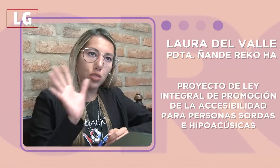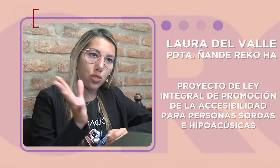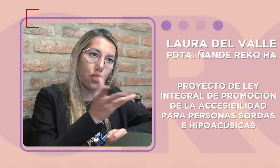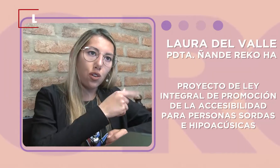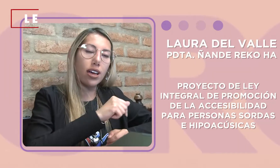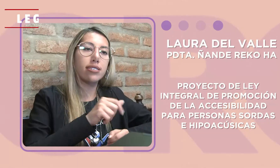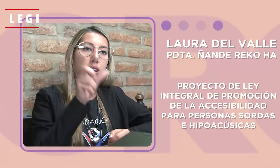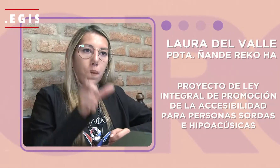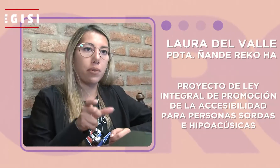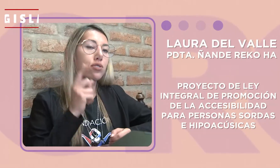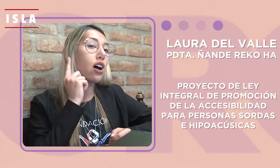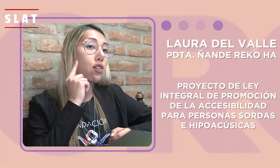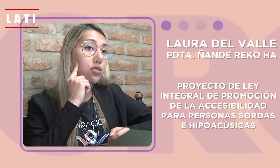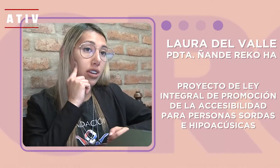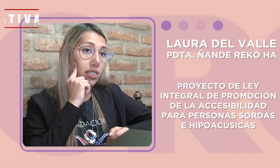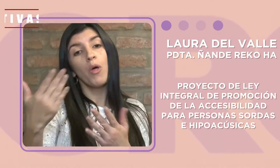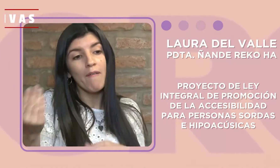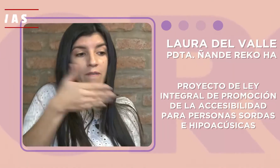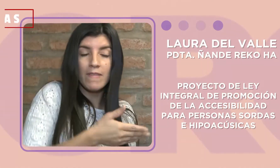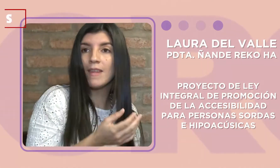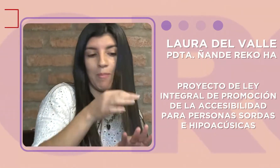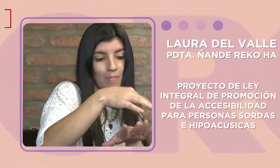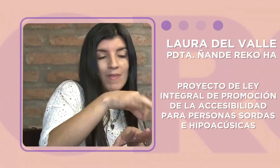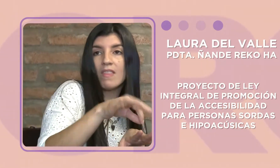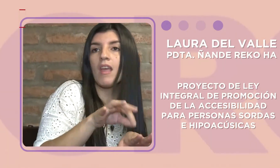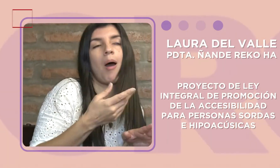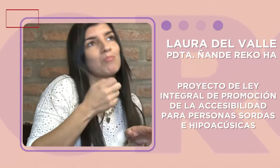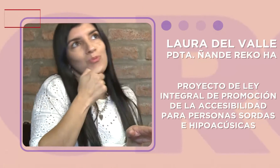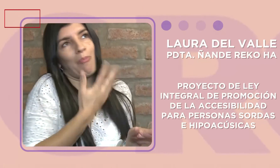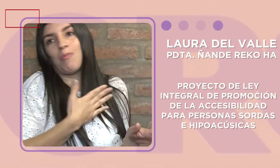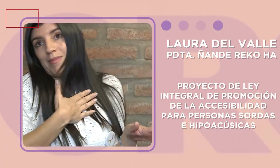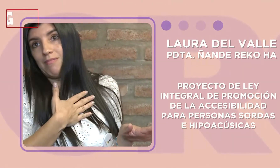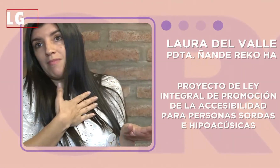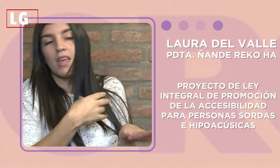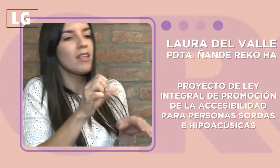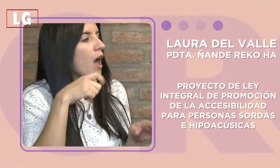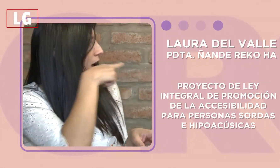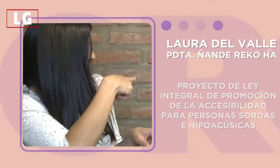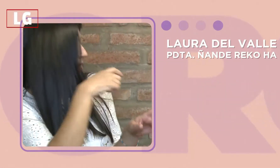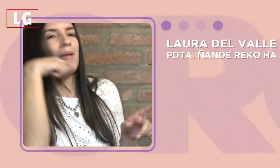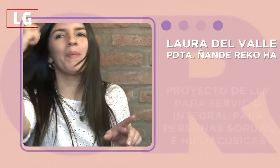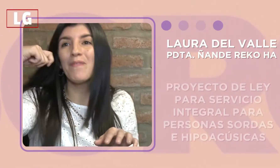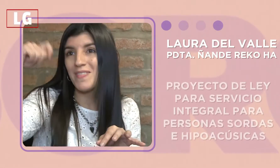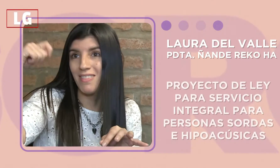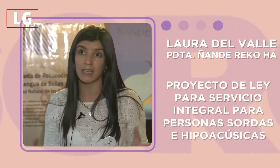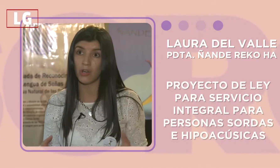personas sordas poder conocer bien su lengua, que es algo que estamos empezando a trabajar, vamos a empezar ahora después las vacaciones, a ir al interior,